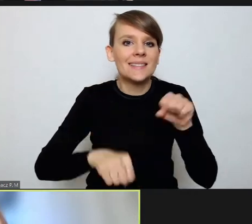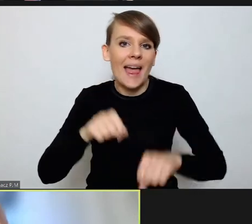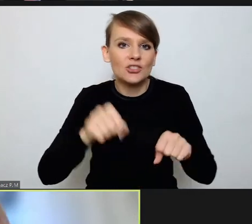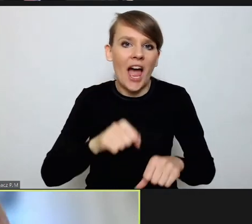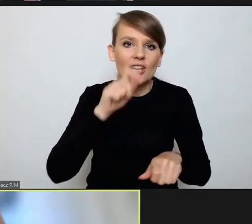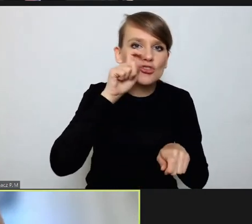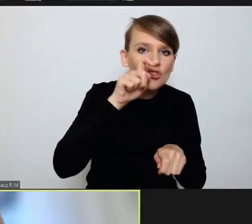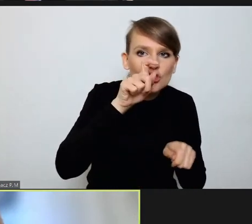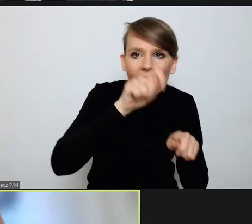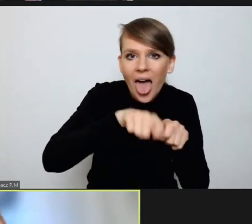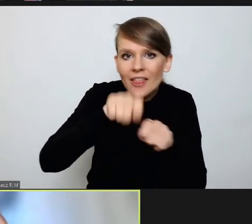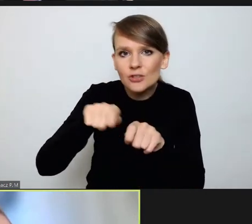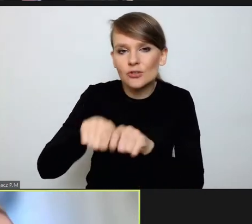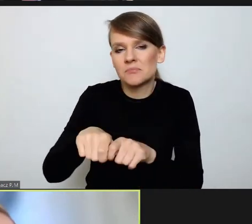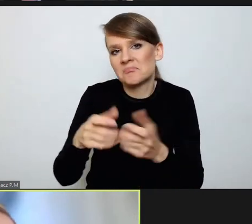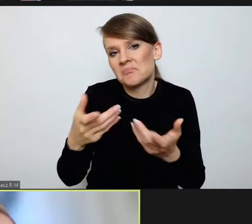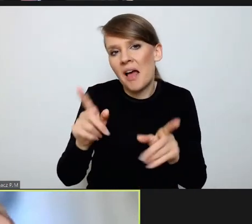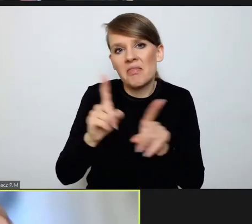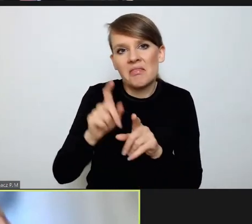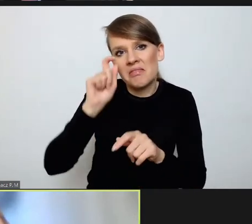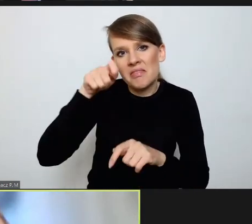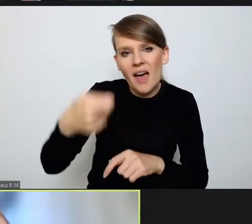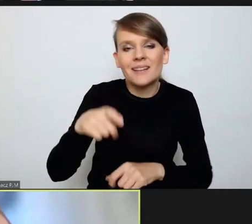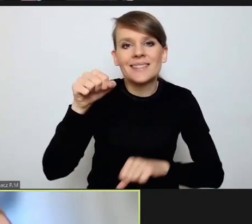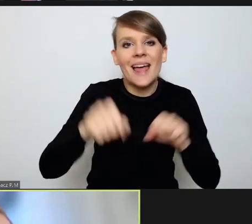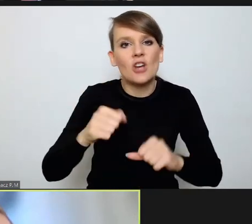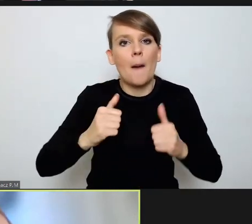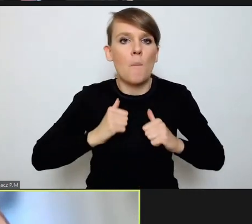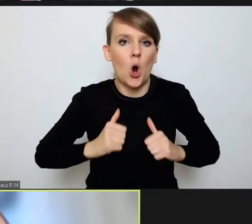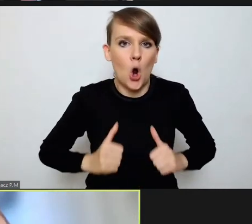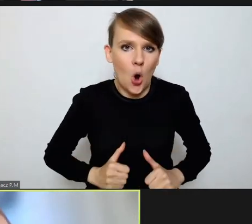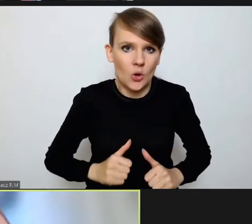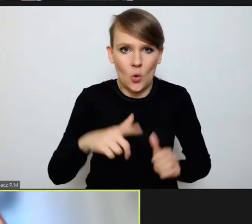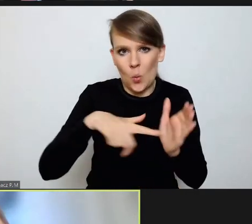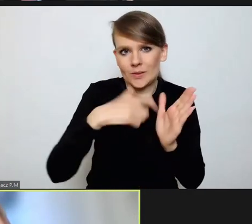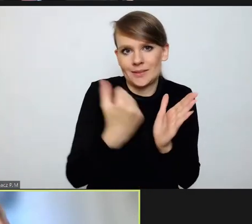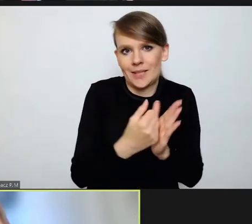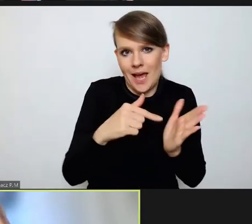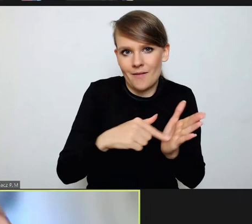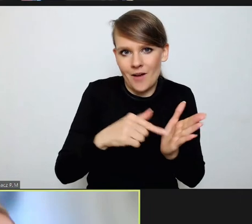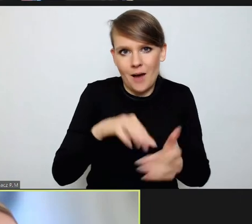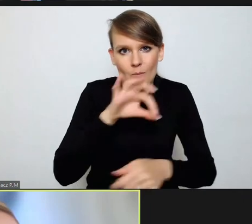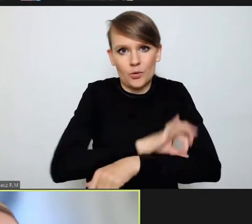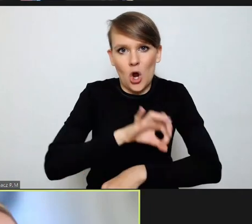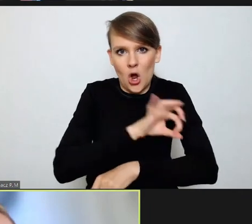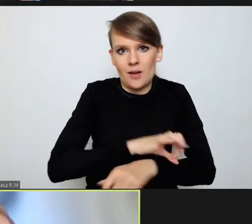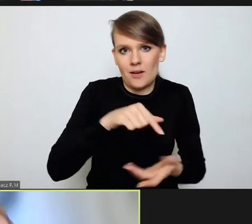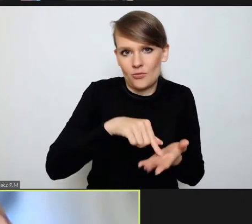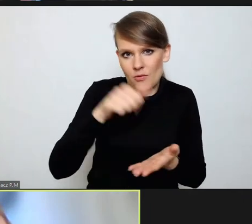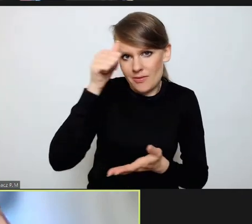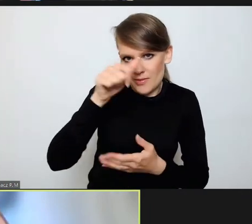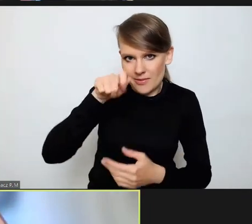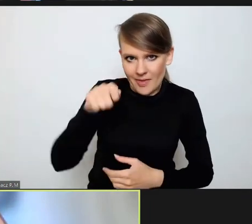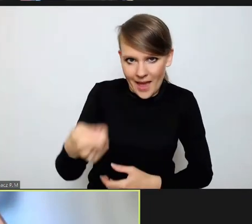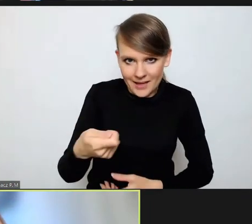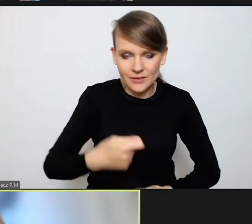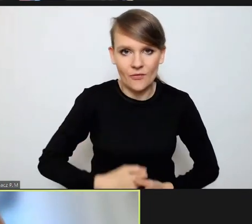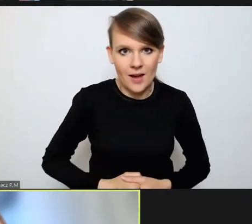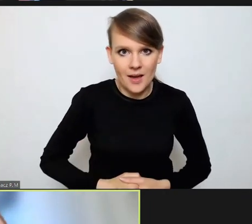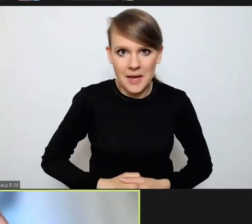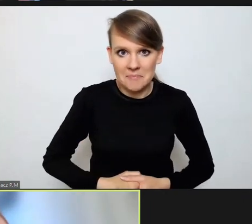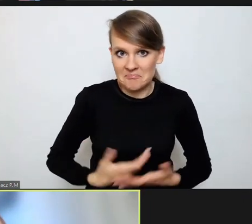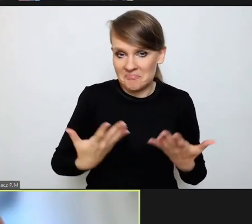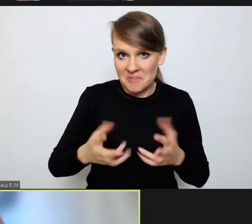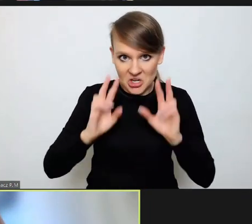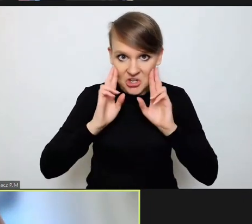sędziego pokoju, jak aktualnie jest on przez ustawodawcę czy projektodawcę bardziej nazywany. I czy